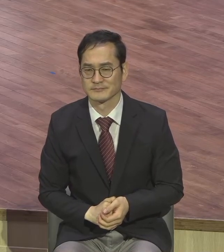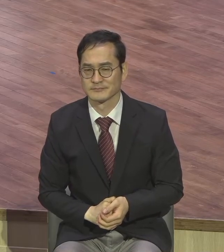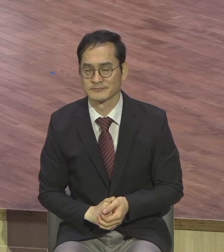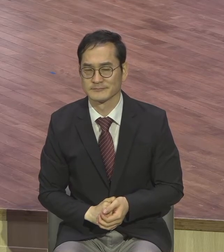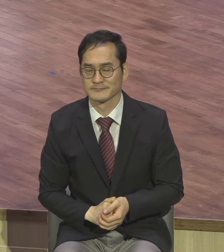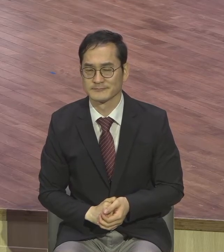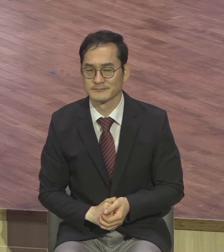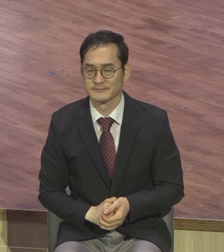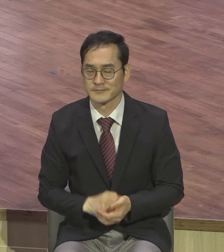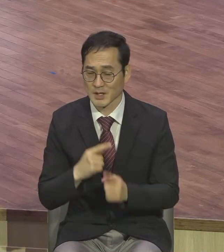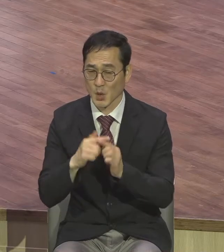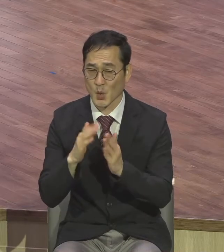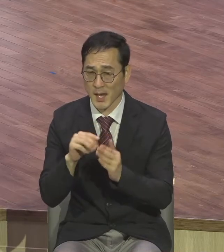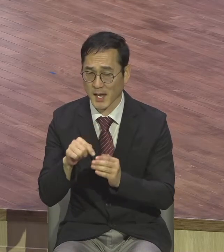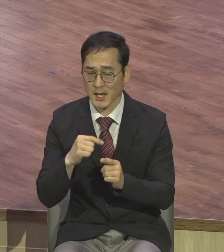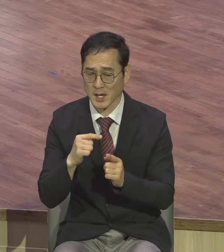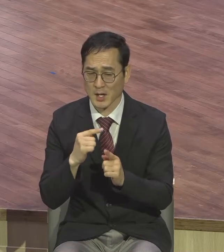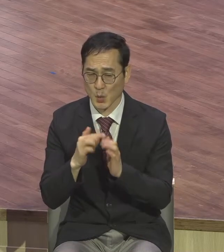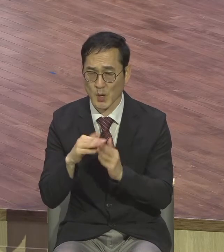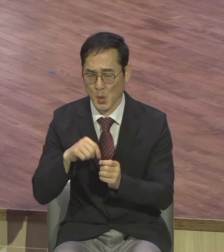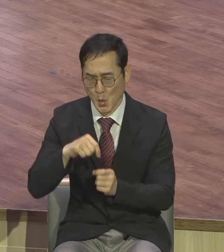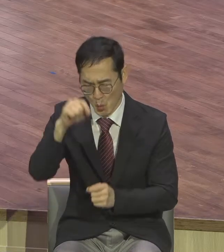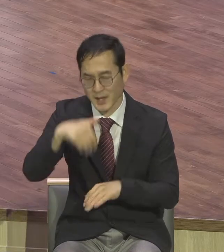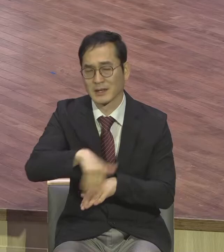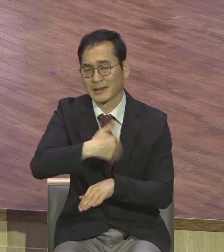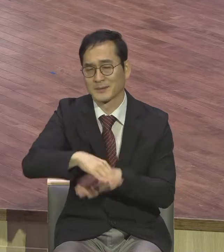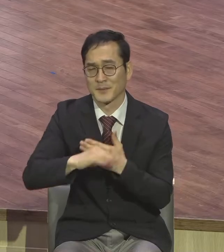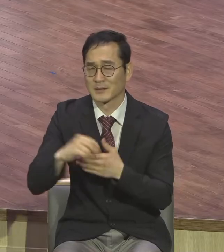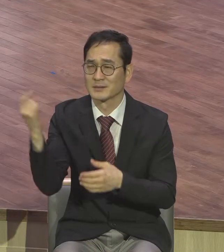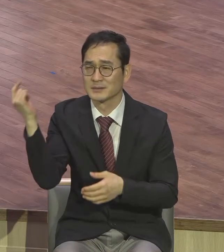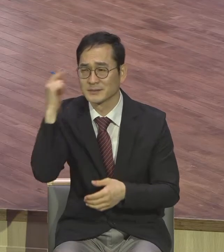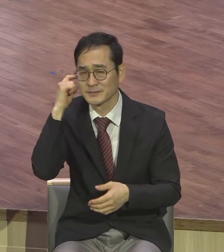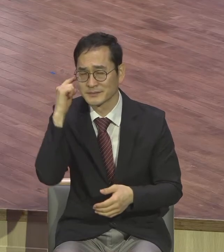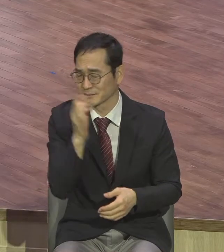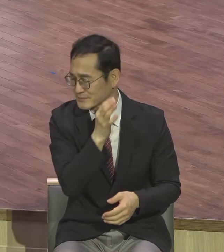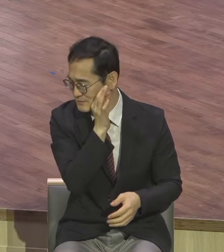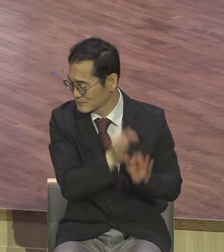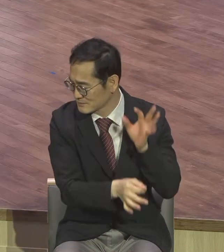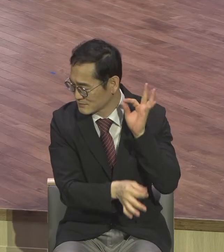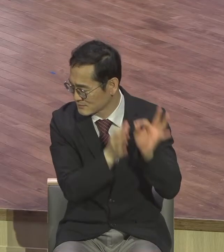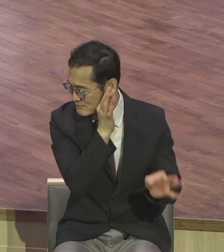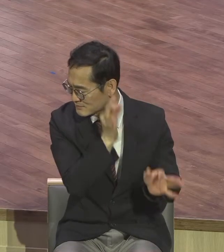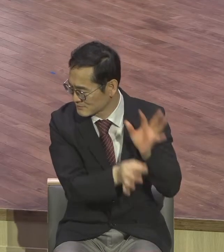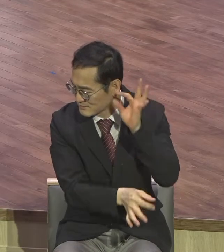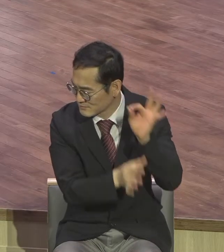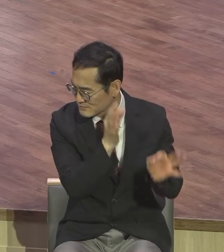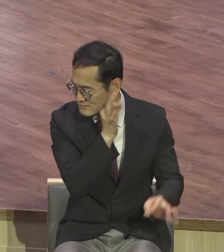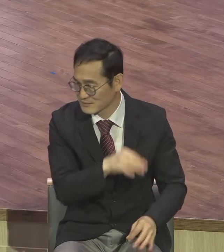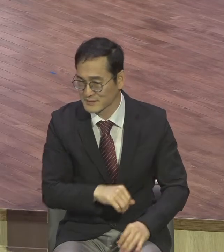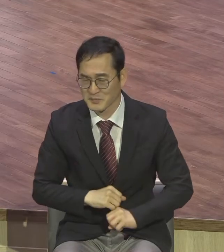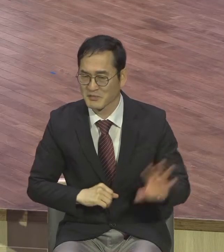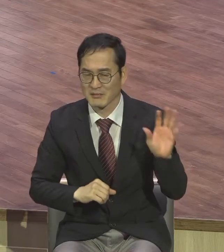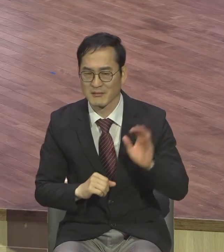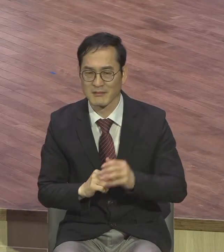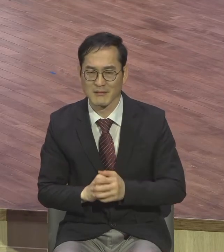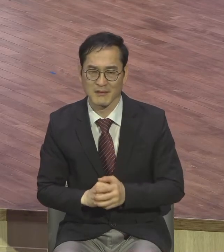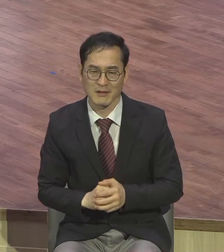다닐수록 적용을 하지 않아요. 그냥 듣고 말아요. 참고하고 말아요. 말씀을 적용 안 하니까